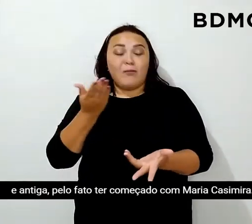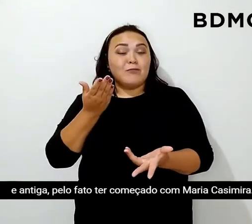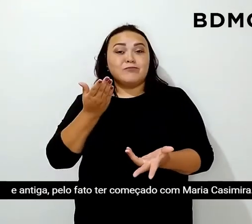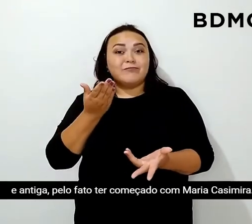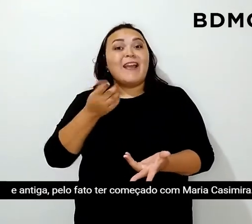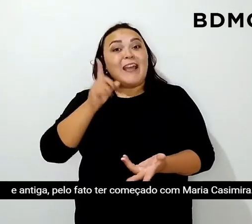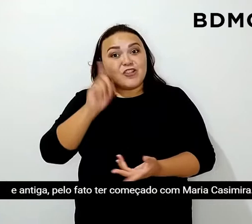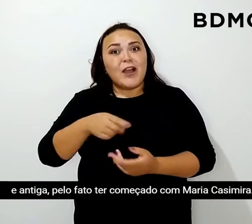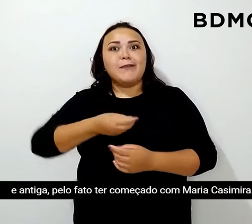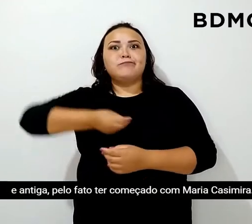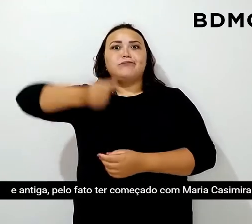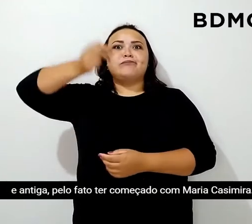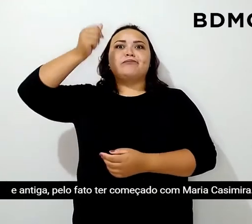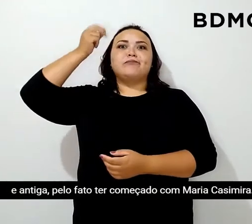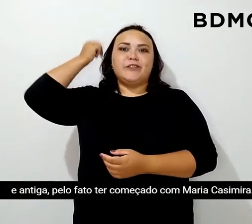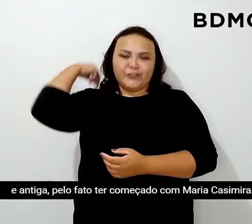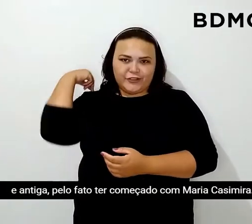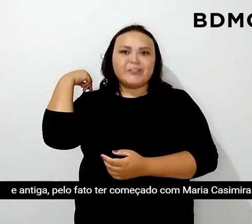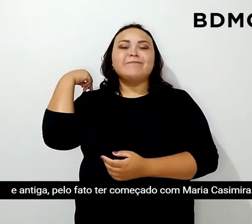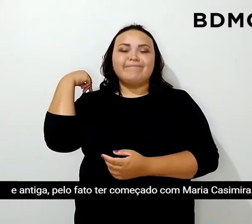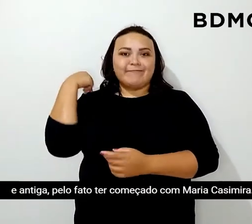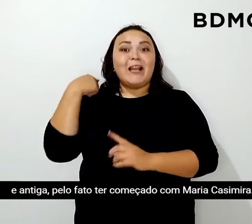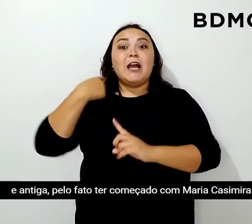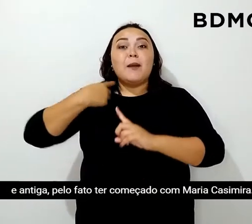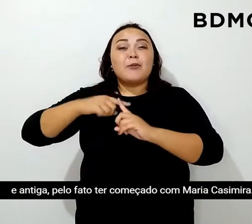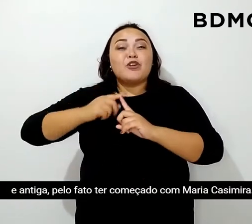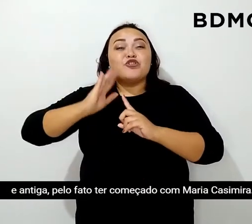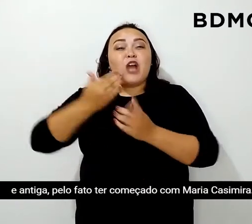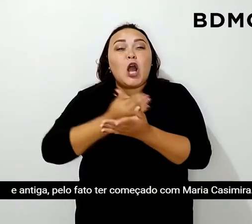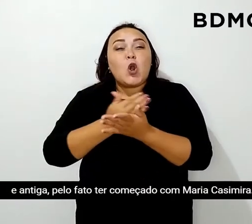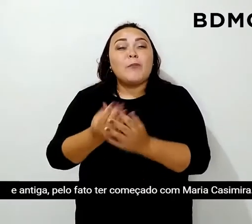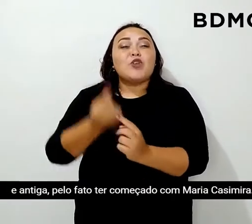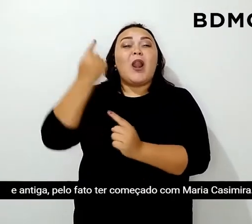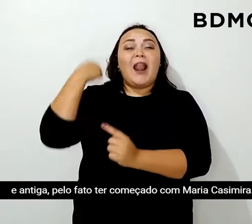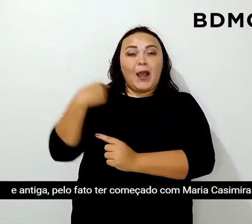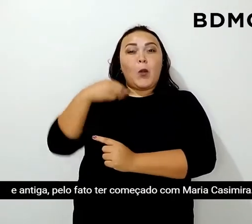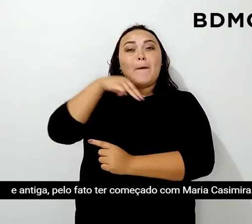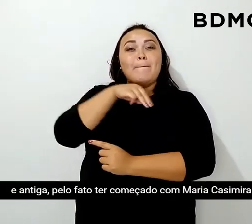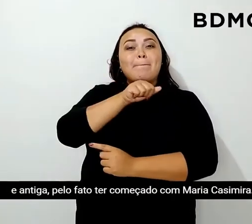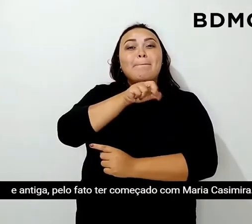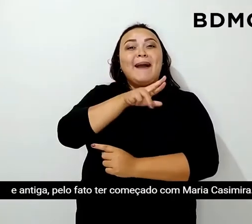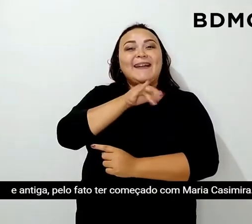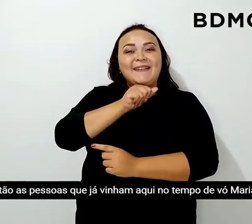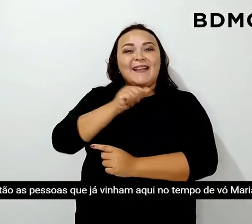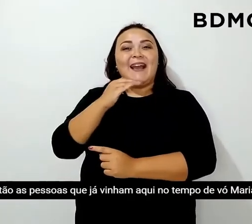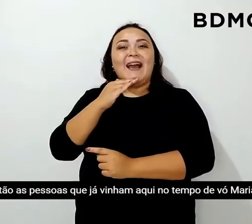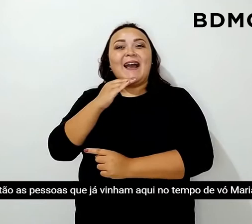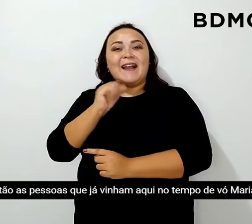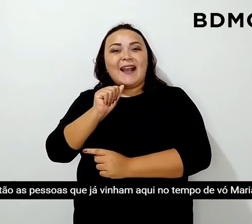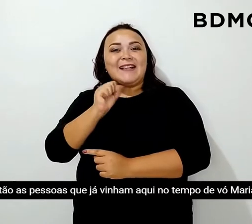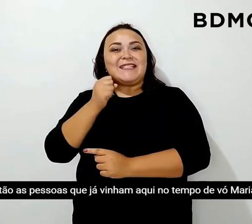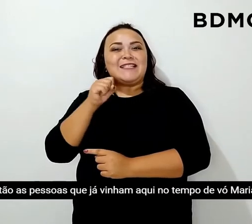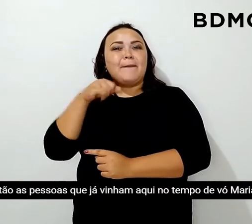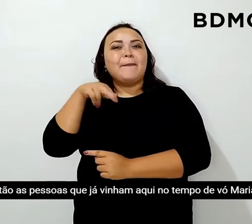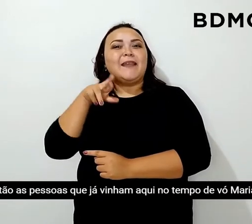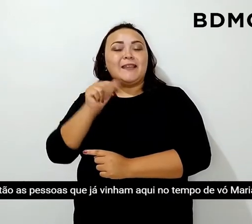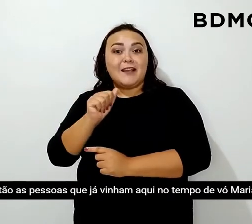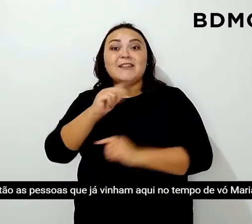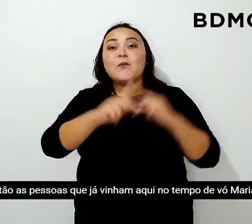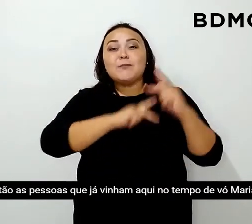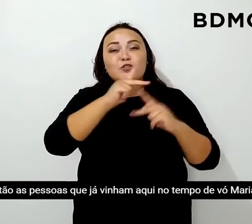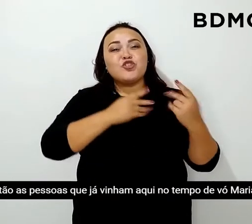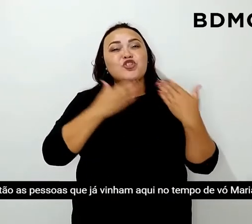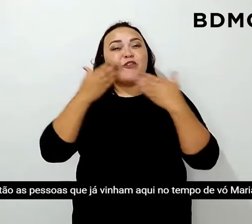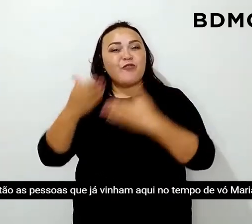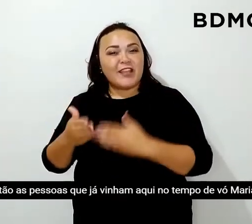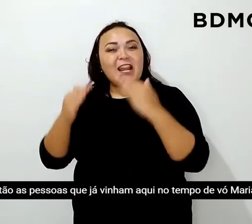e antiga, pelo fato de já ter começado com Maria Cassimira. Então as pessoas que já vinham